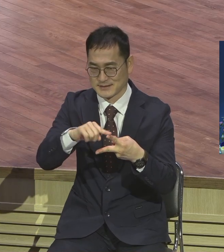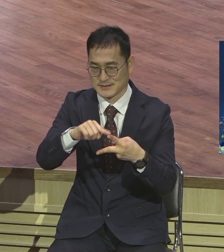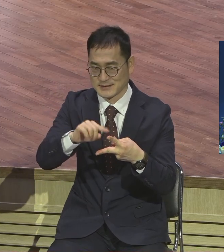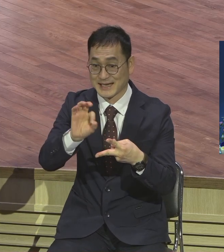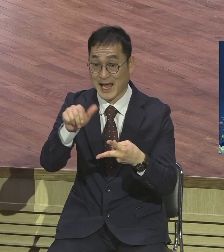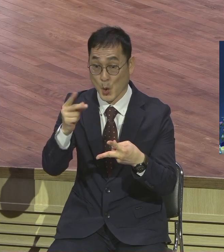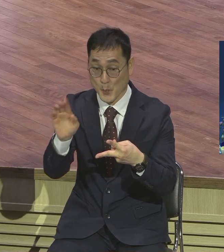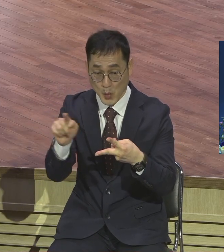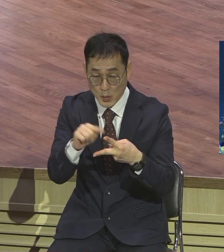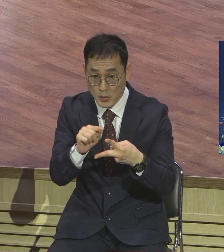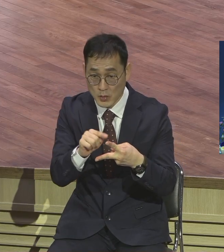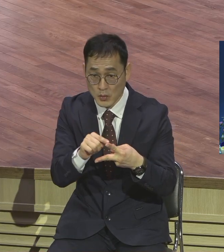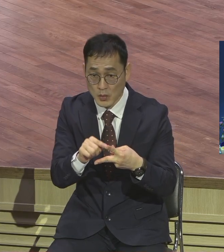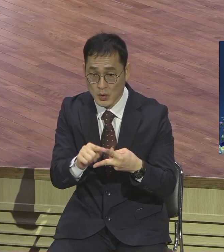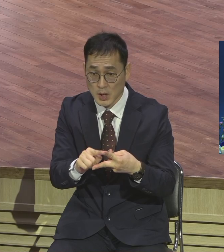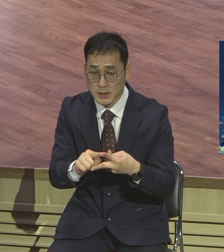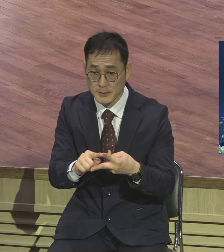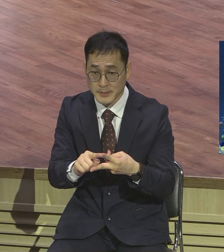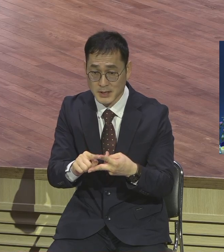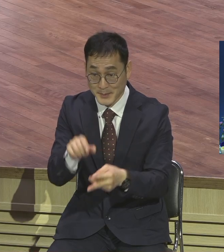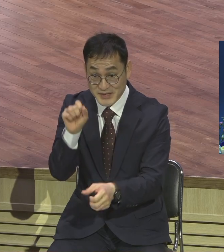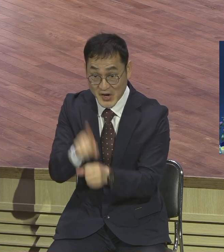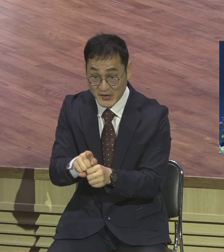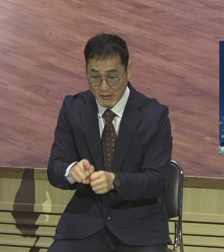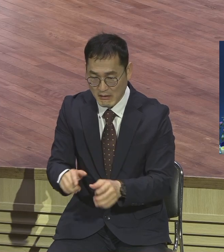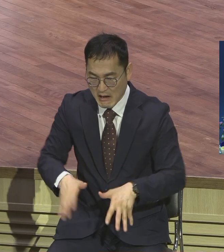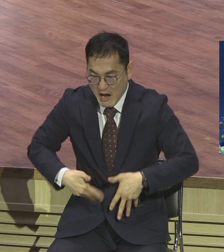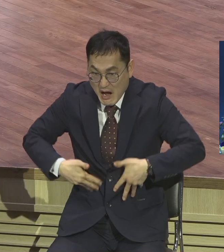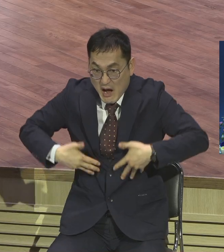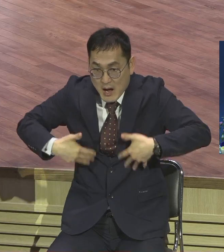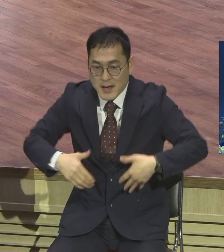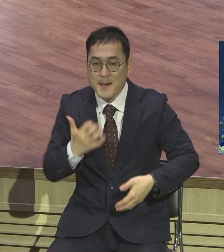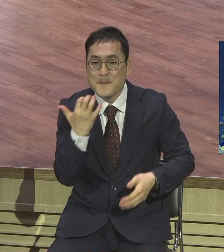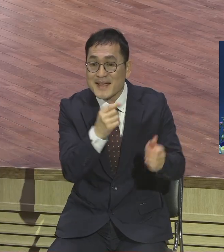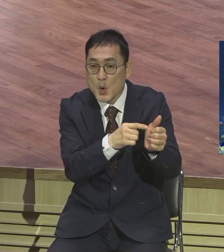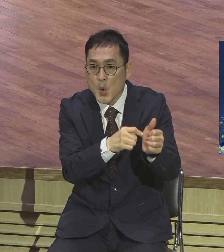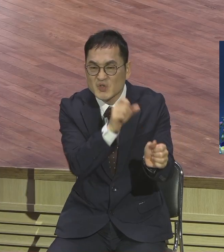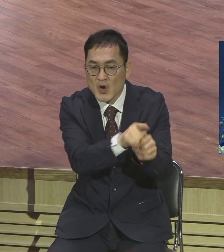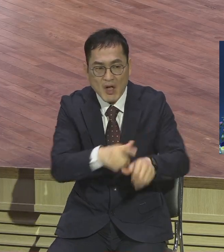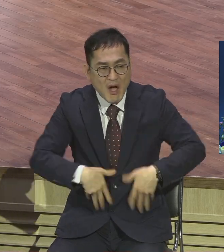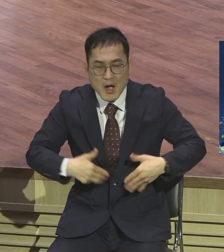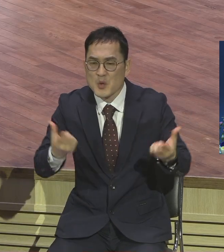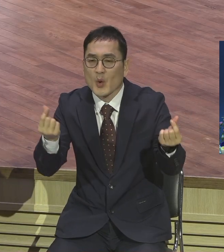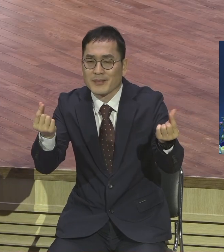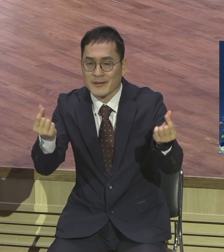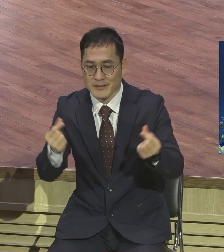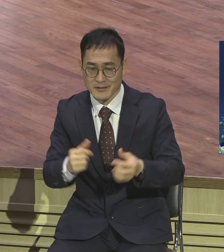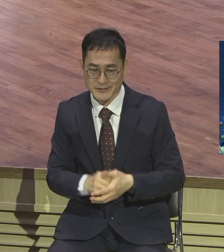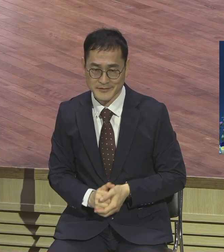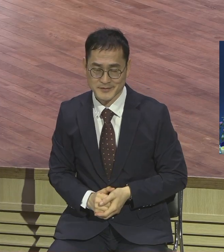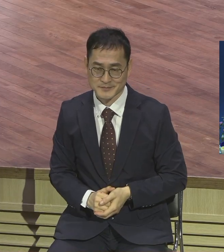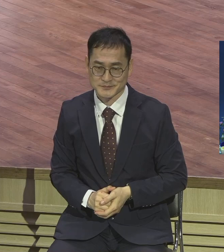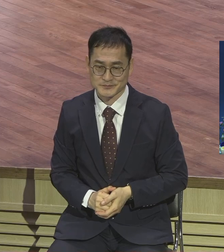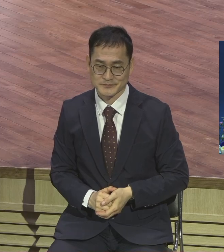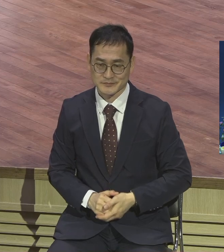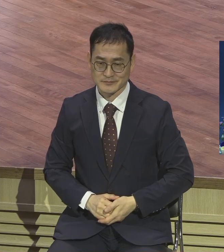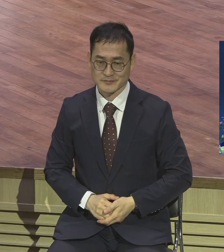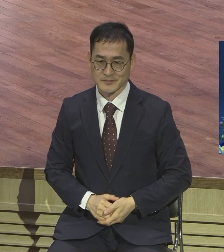성격이 급한지 베드로만큼이나 급한 사람이요 마구부 3장 17절에 보면 야구부와 그 형제 요한은